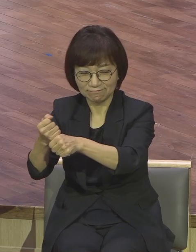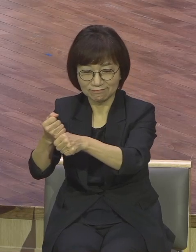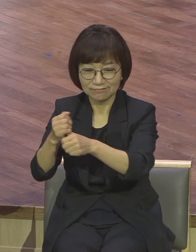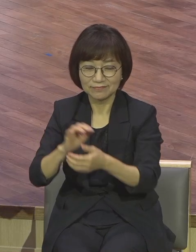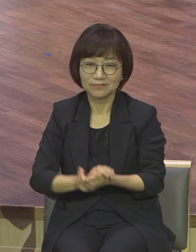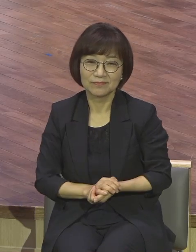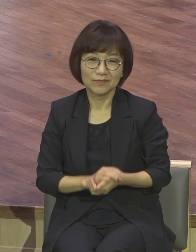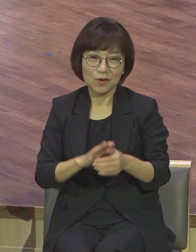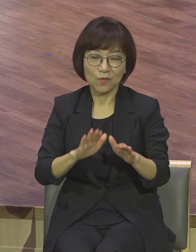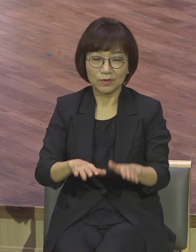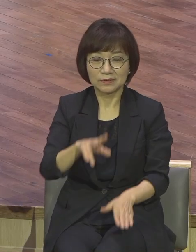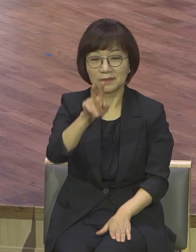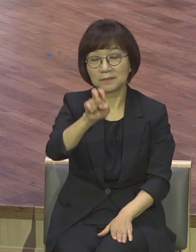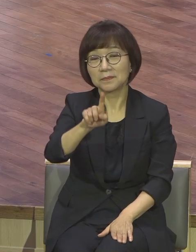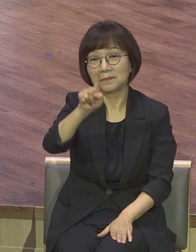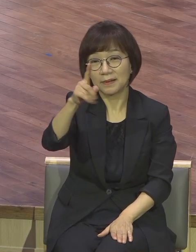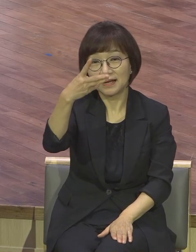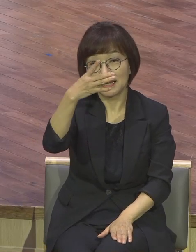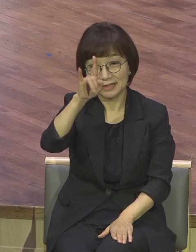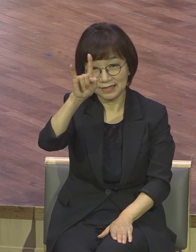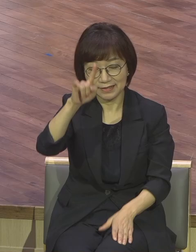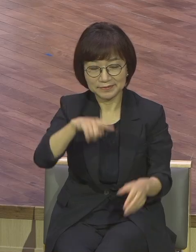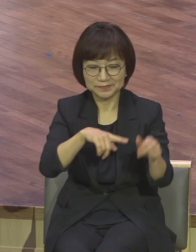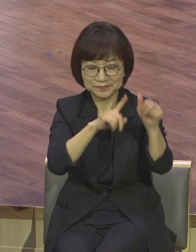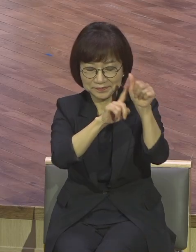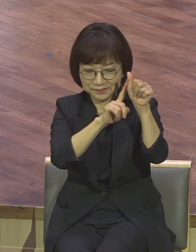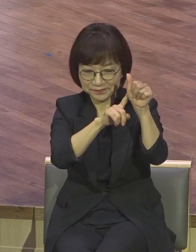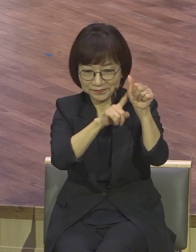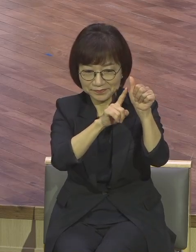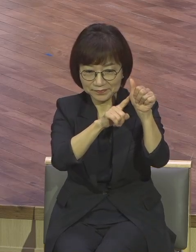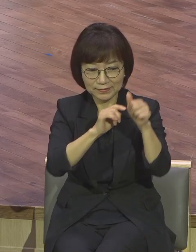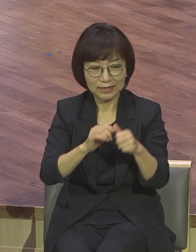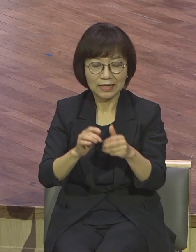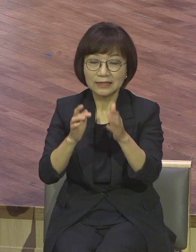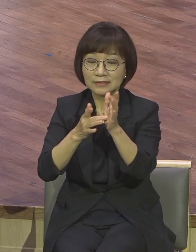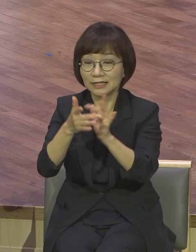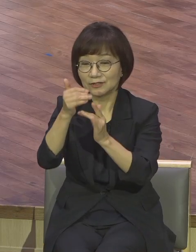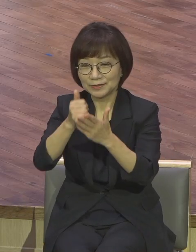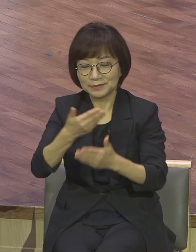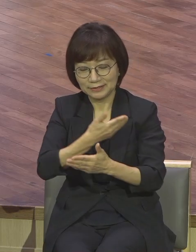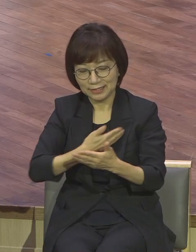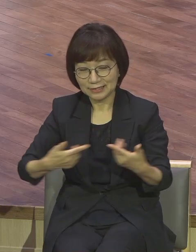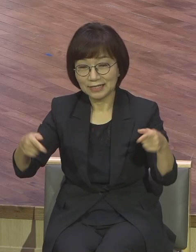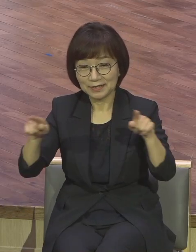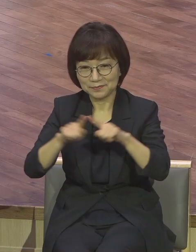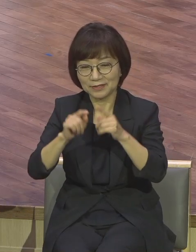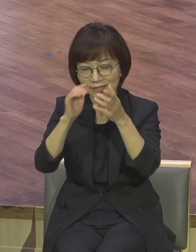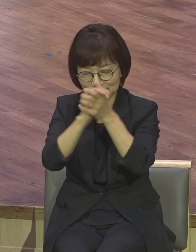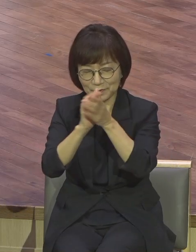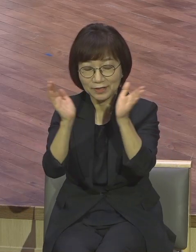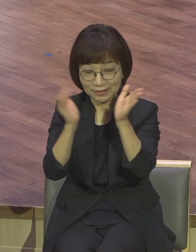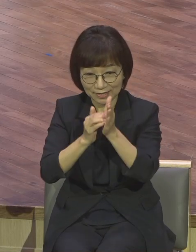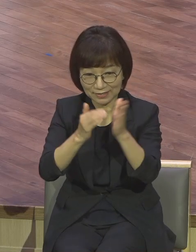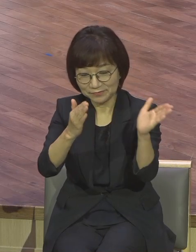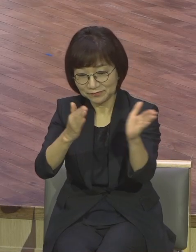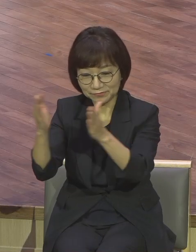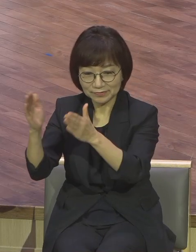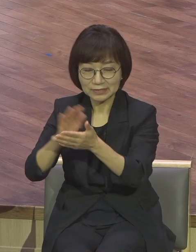제자들과 함께 계시만에 동산에서 기도하셨다 이렇게 표현하고 있는데 누가 보면 22장 39절을 보면 누가는